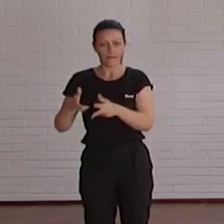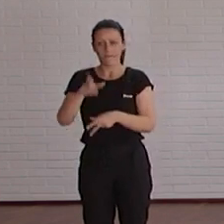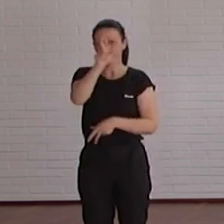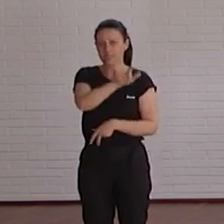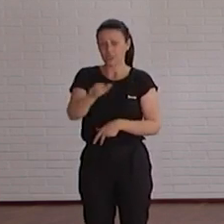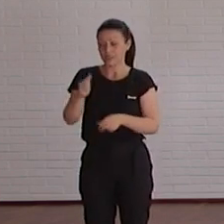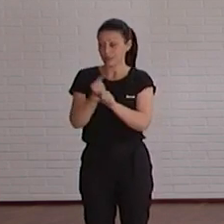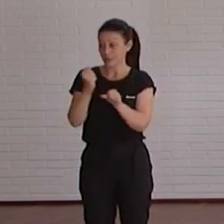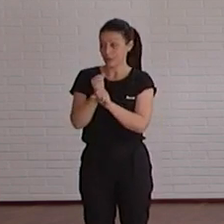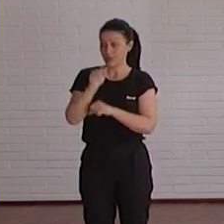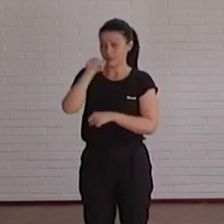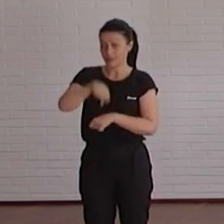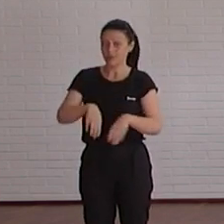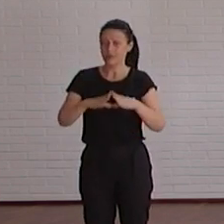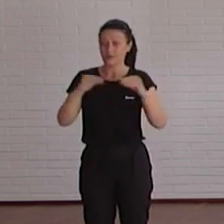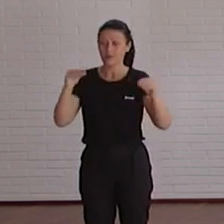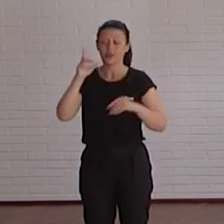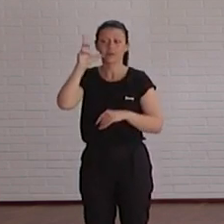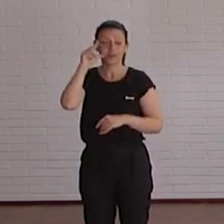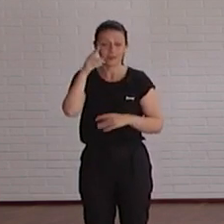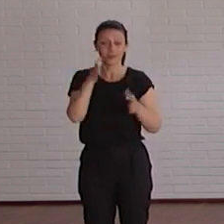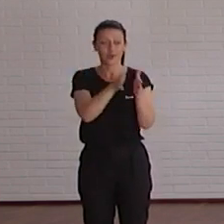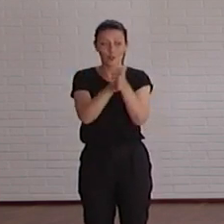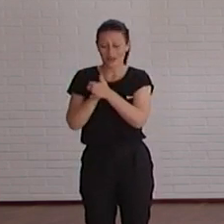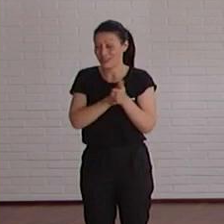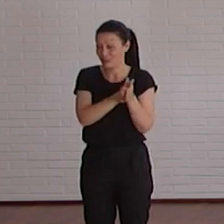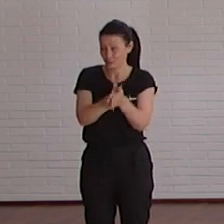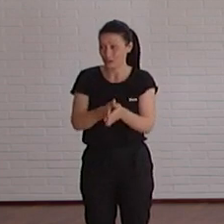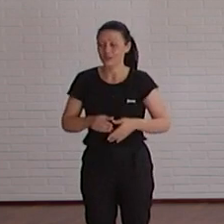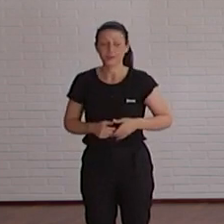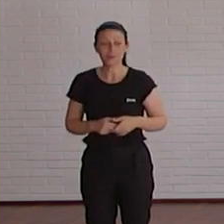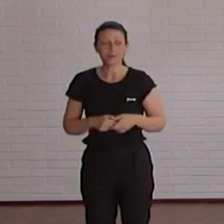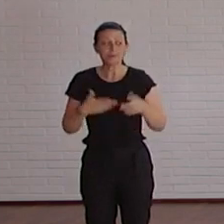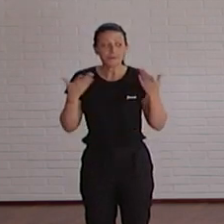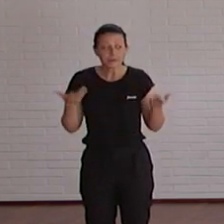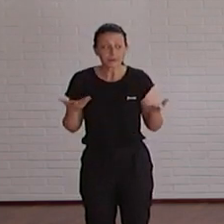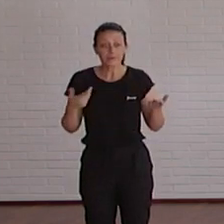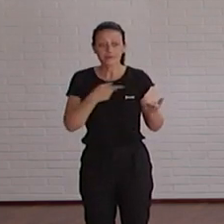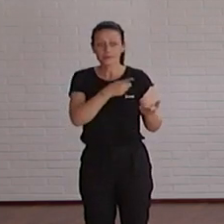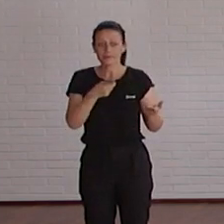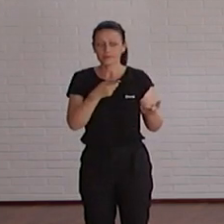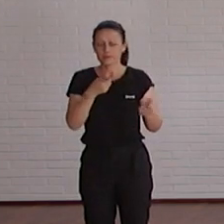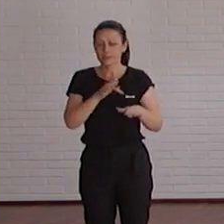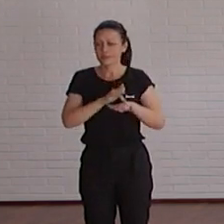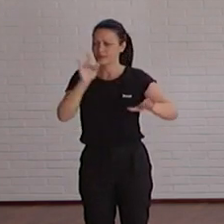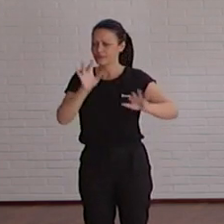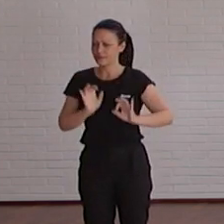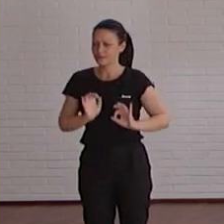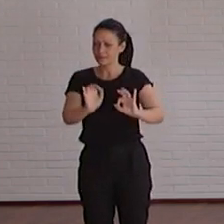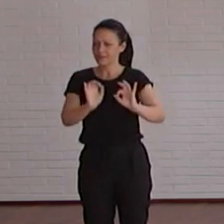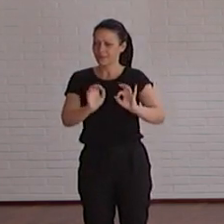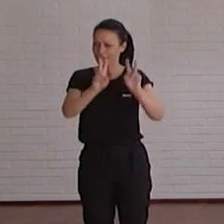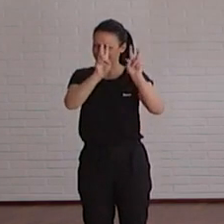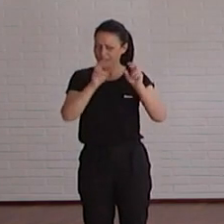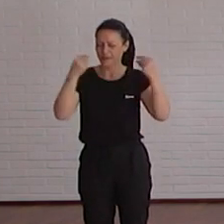trabajadores de aquí, la Universidad de Alicante, compañeros de todos, que tienen una especial sensibilidad en este tema y nos